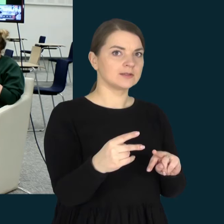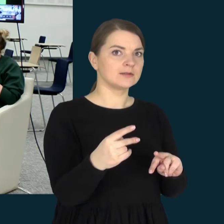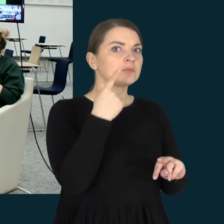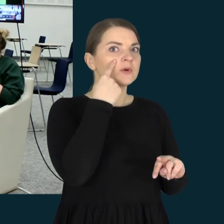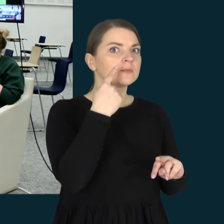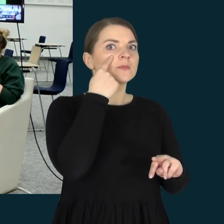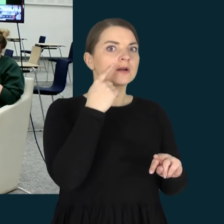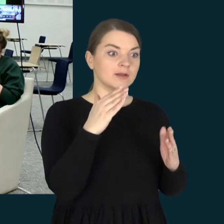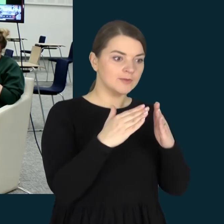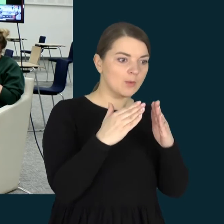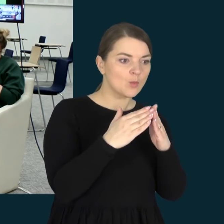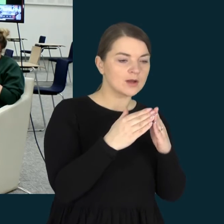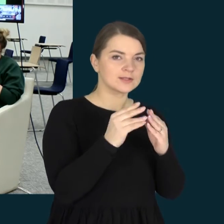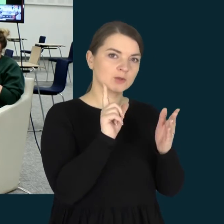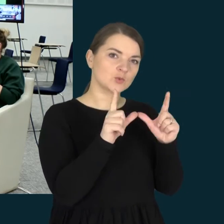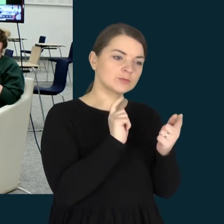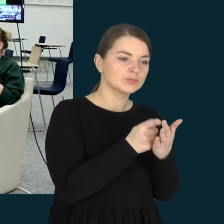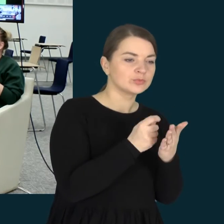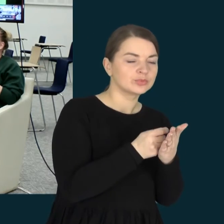pradėjote dirbti namuose?